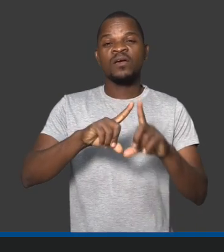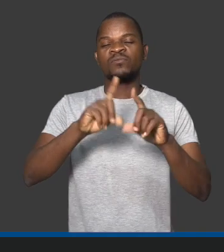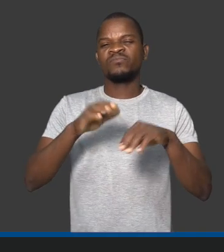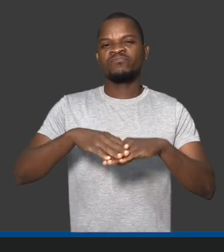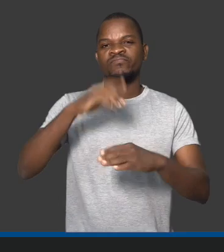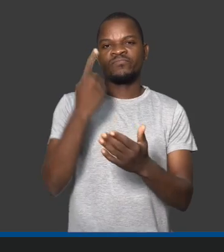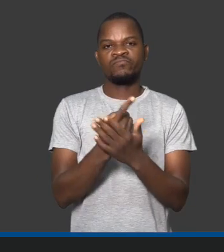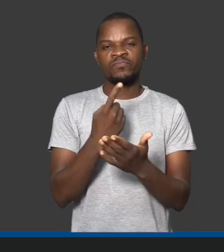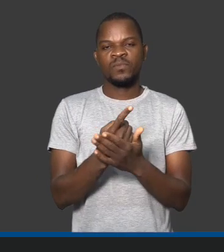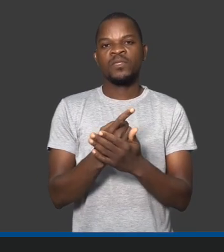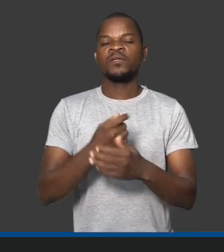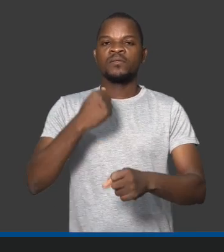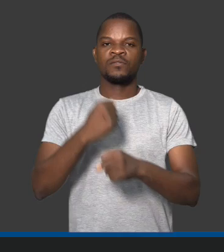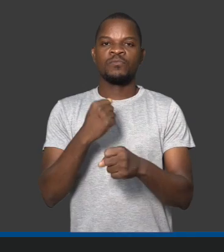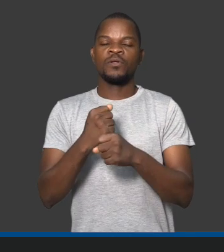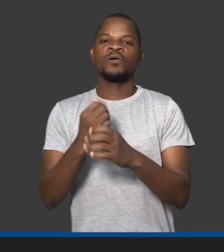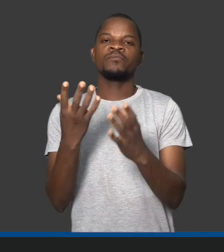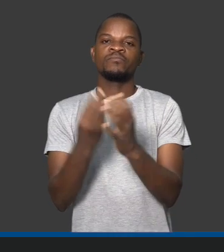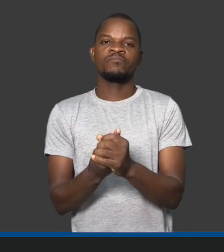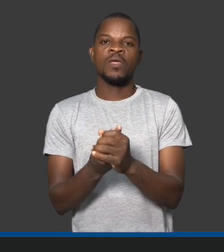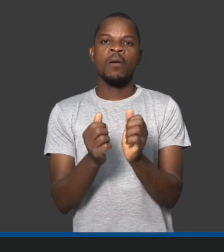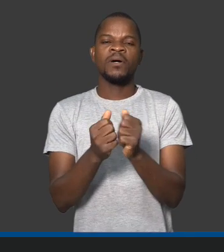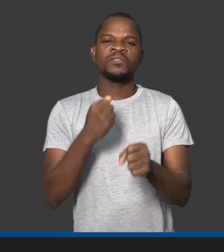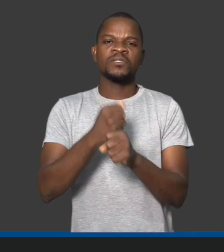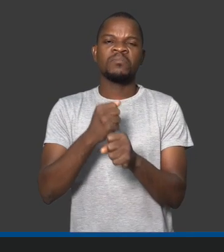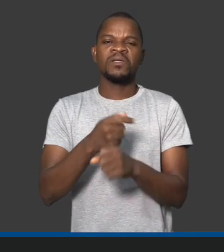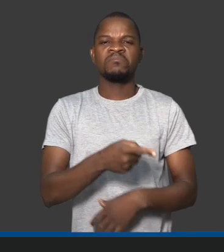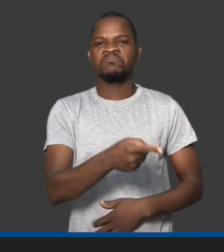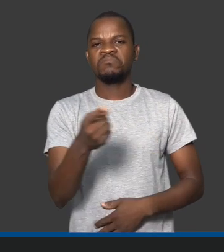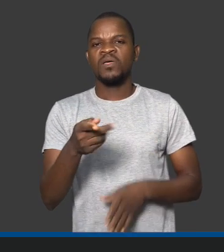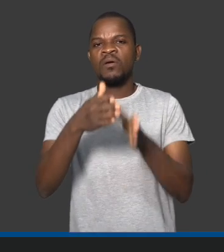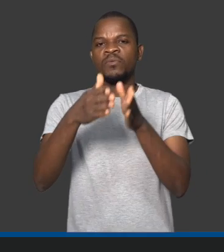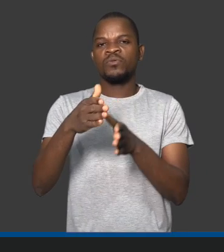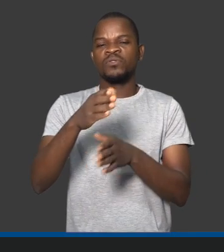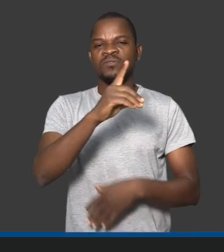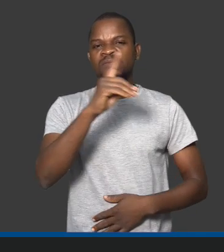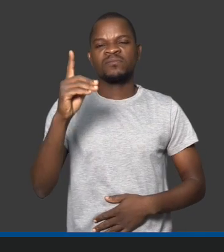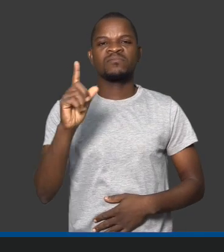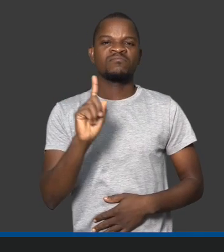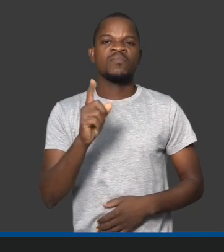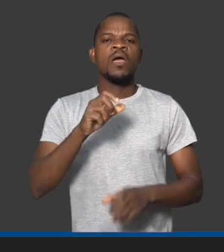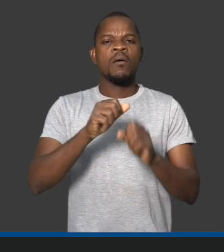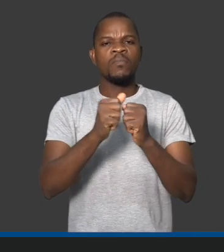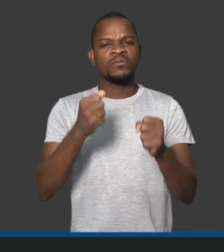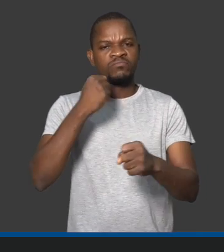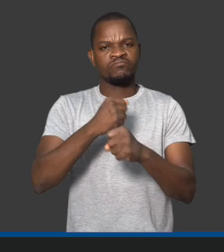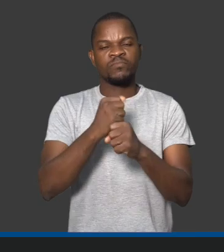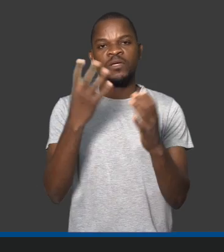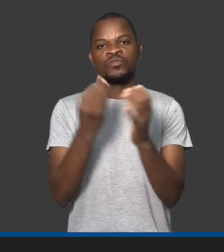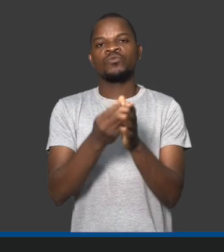pessoas com desigualdade, mas juntos com as com desigualdade. Porque não ninguém mais que conhece exatamente como é. E como realmente